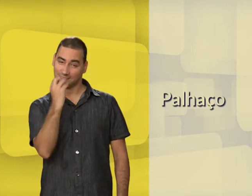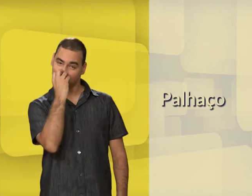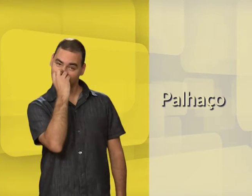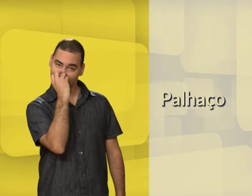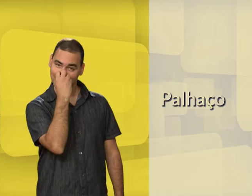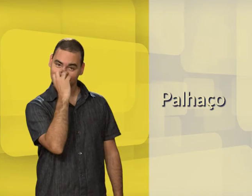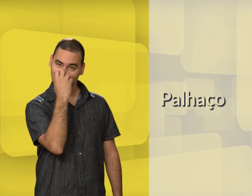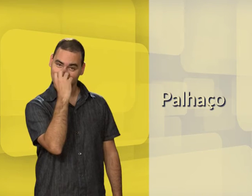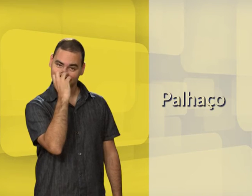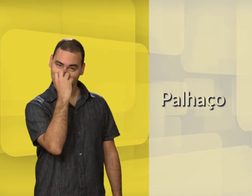Palhaço.